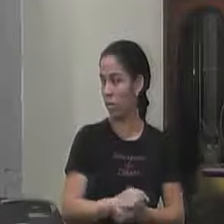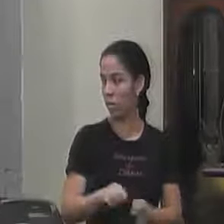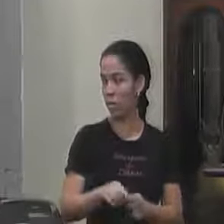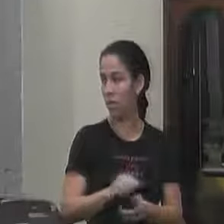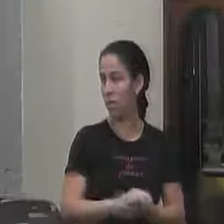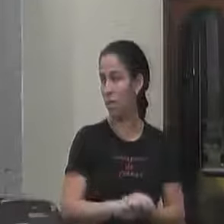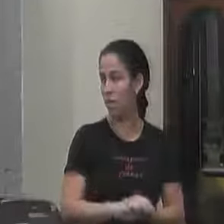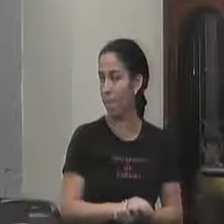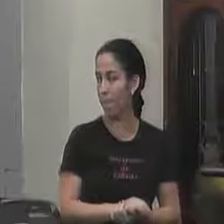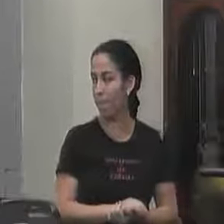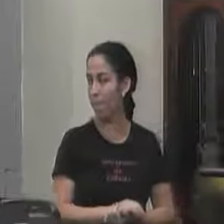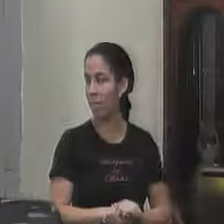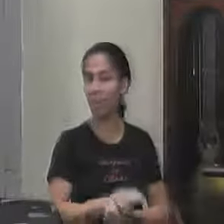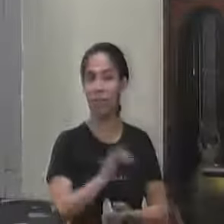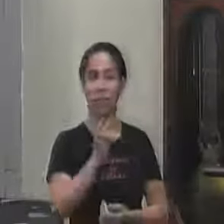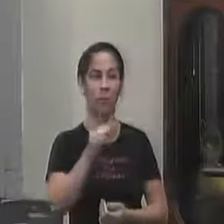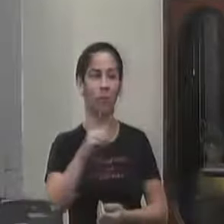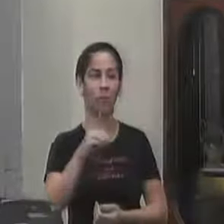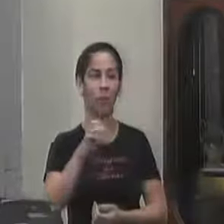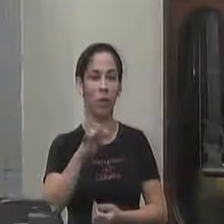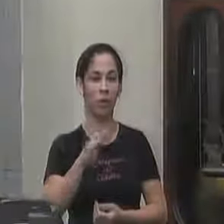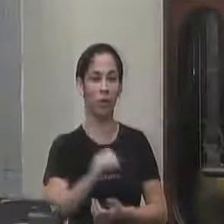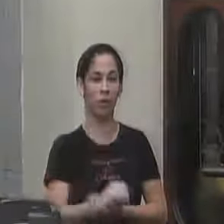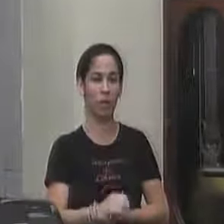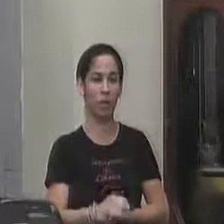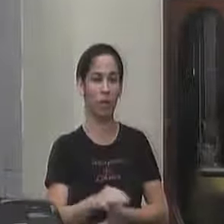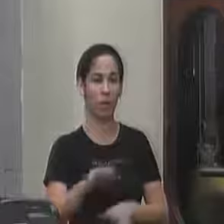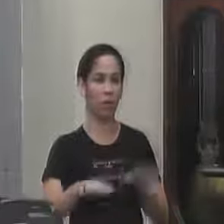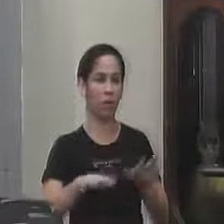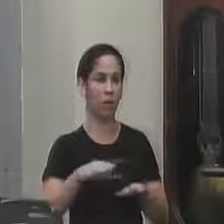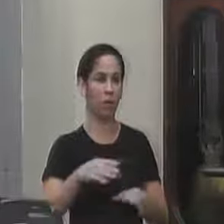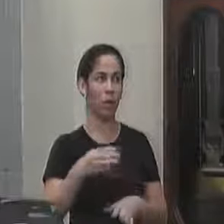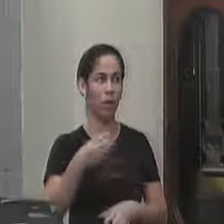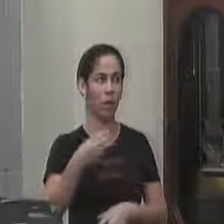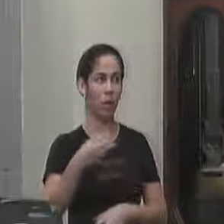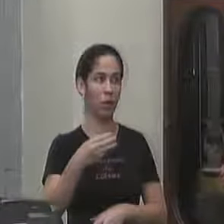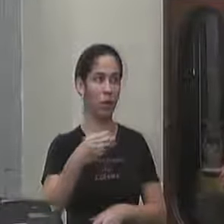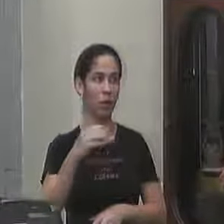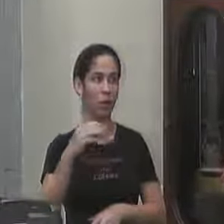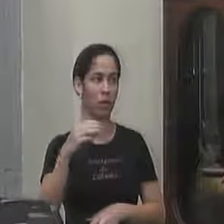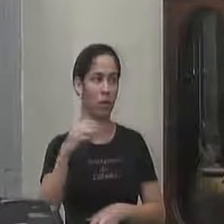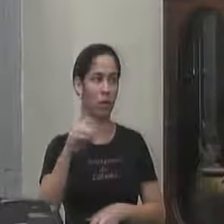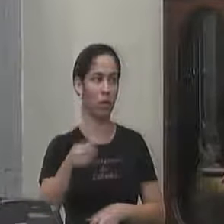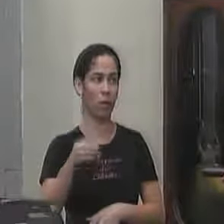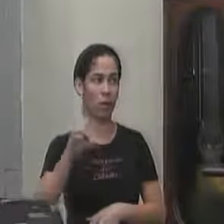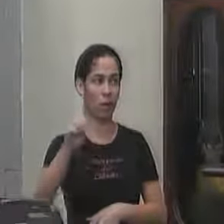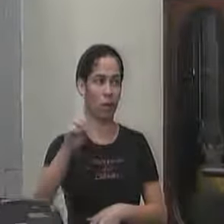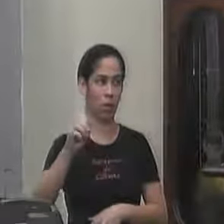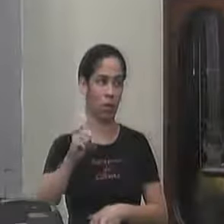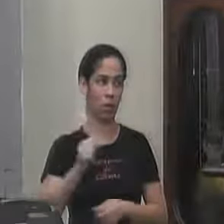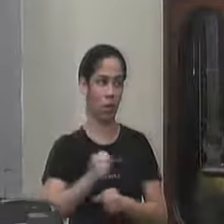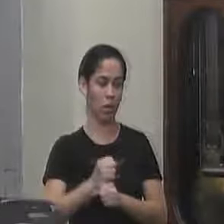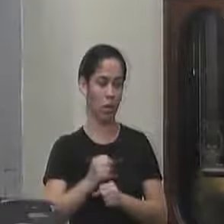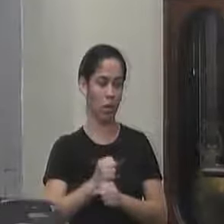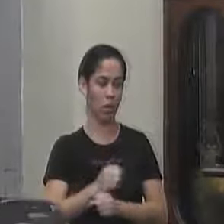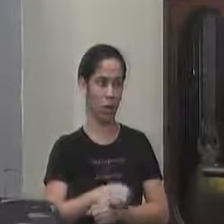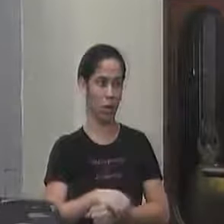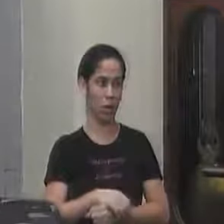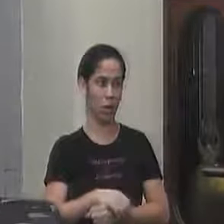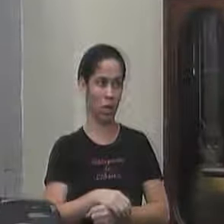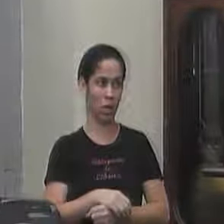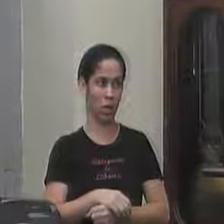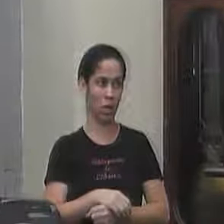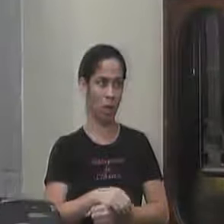e do Fundeb se não me engano é 3 de 3 de 80 aluno ano mês